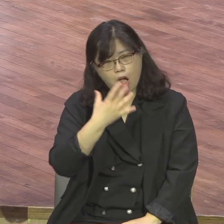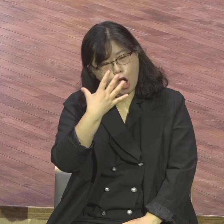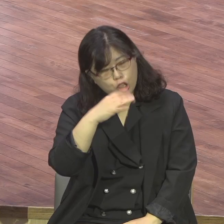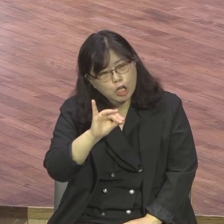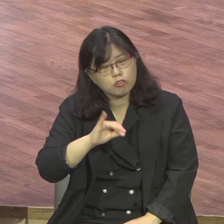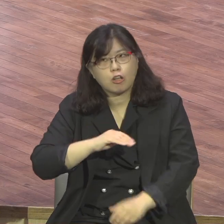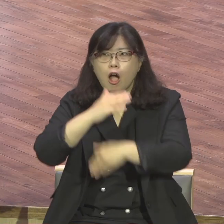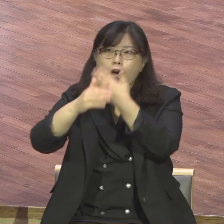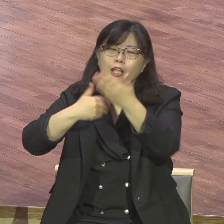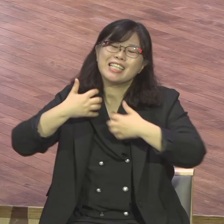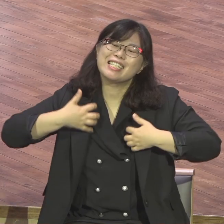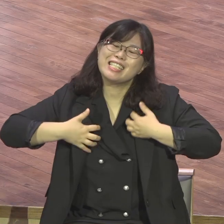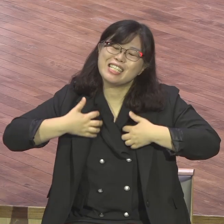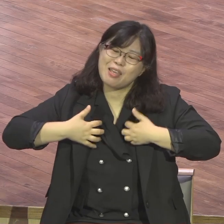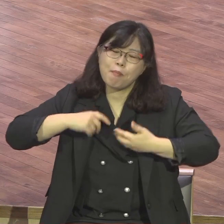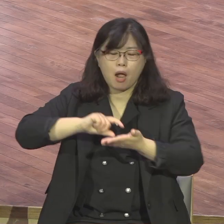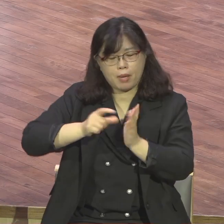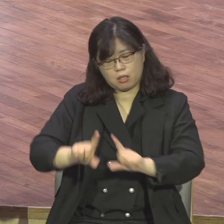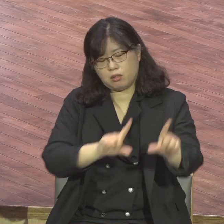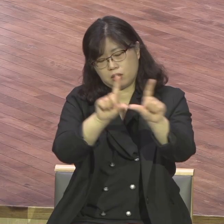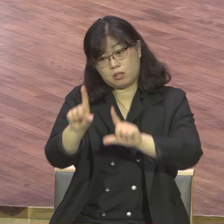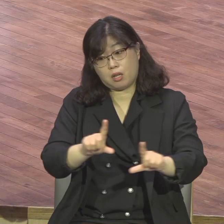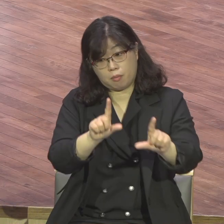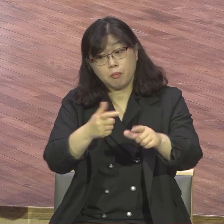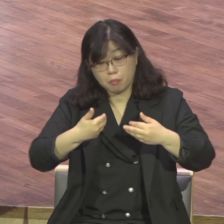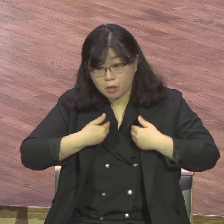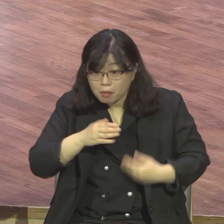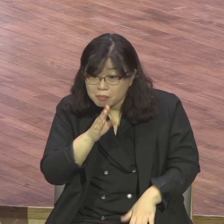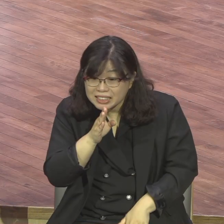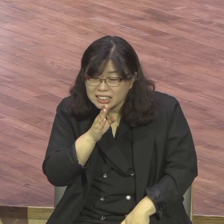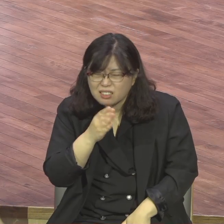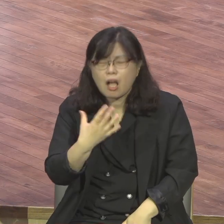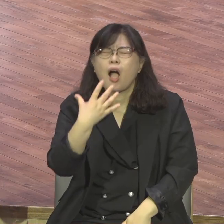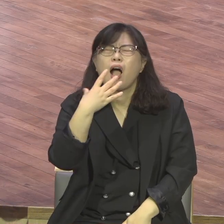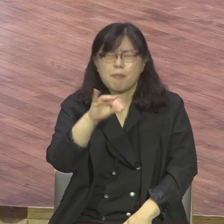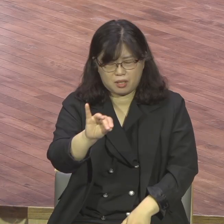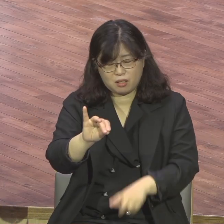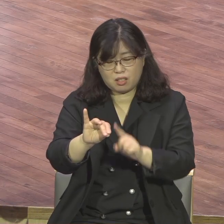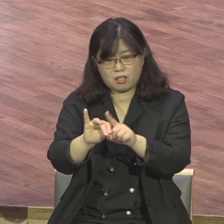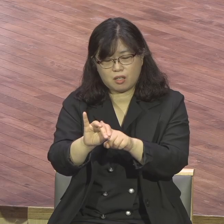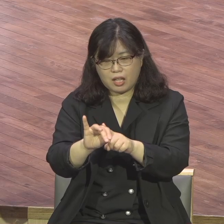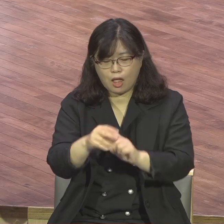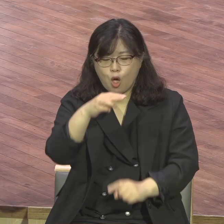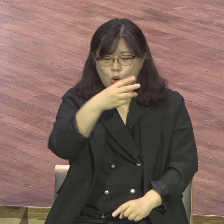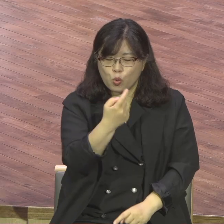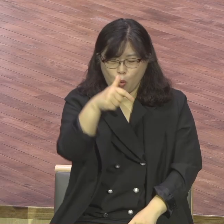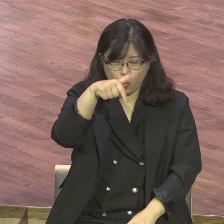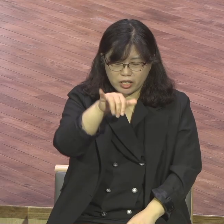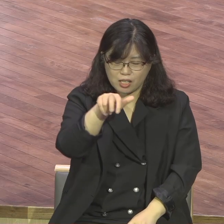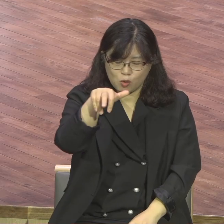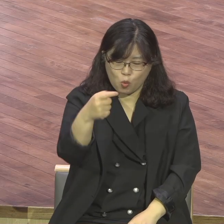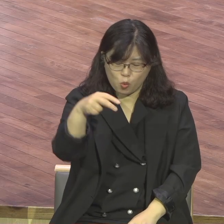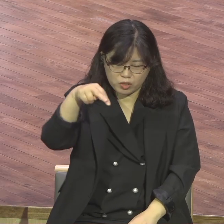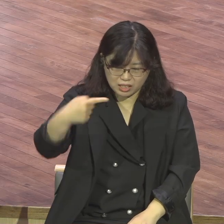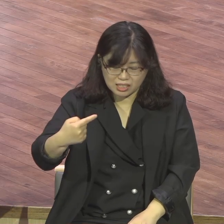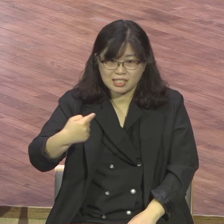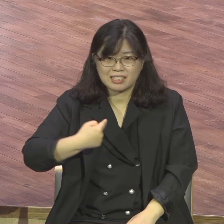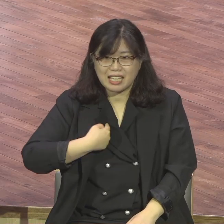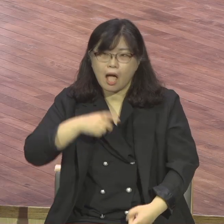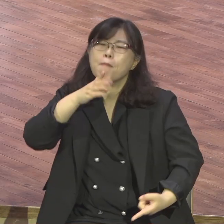주님의 것이 되었다고 하면 천국 기업이 내 것이라고 하면 내 모든 것 다 주를 위해